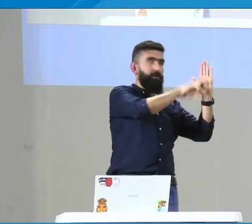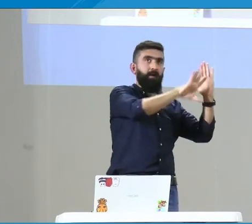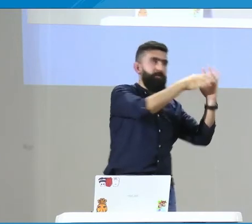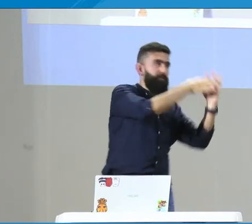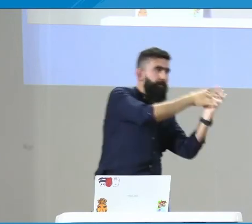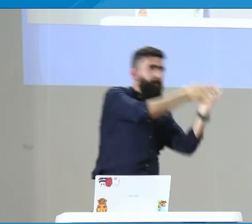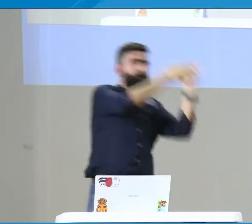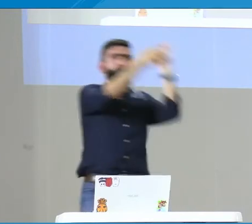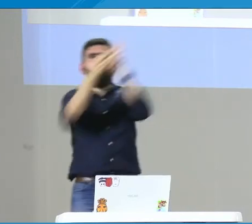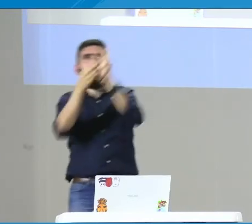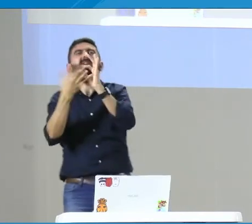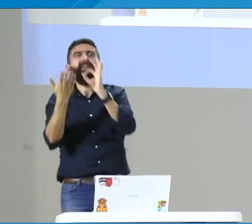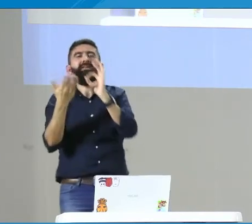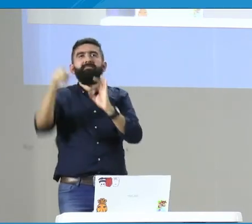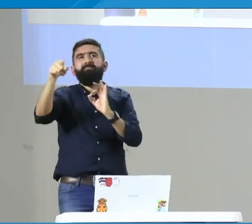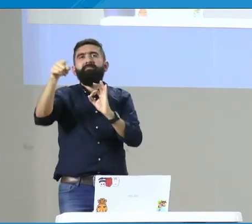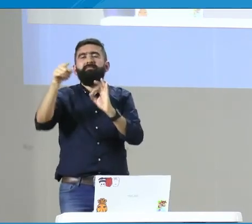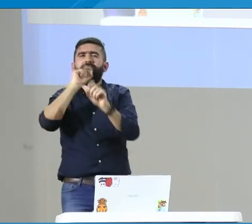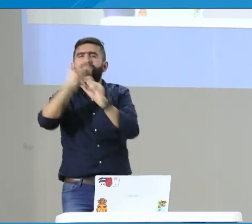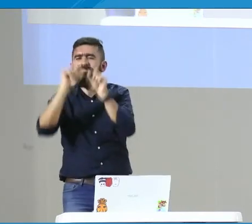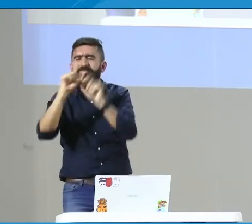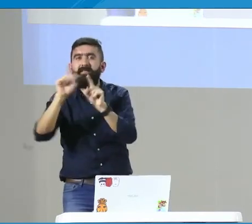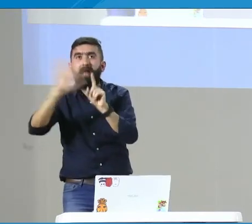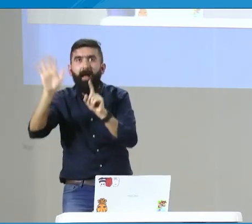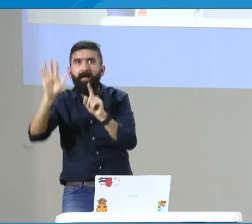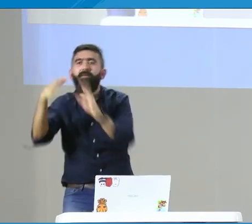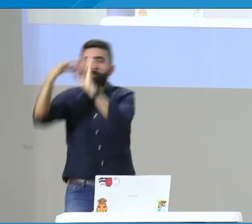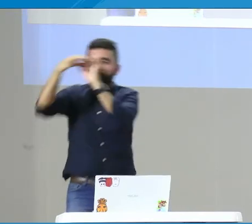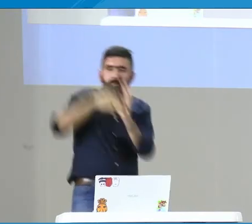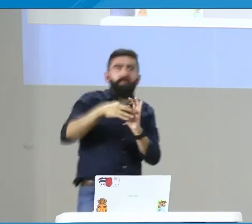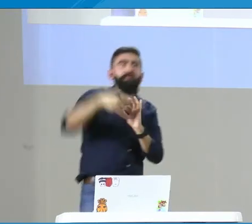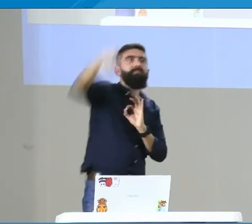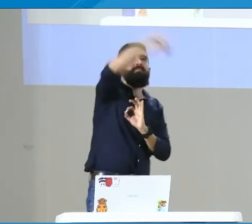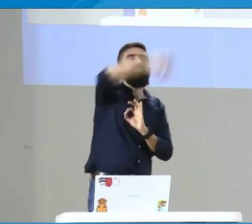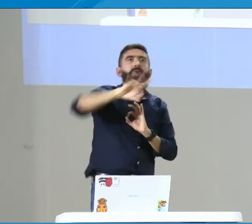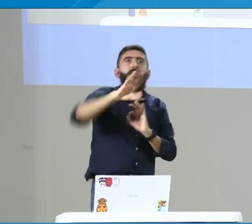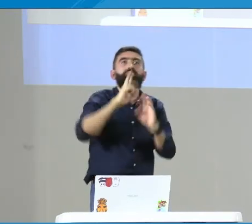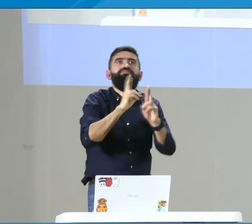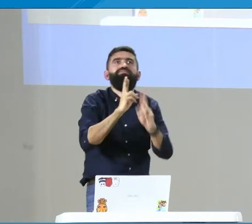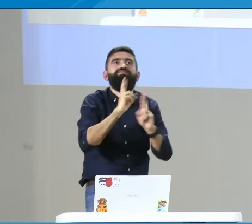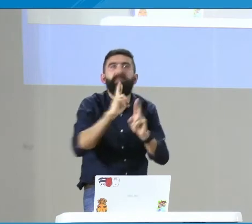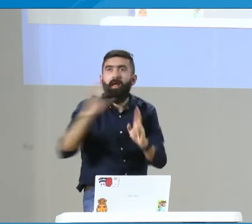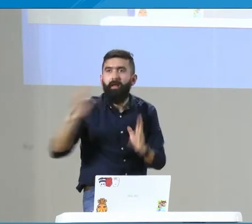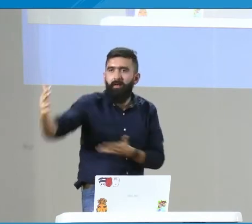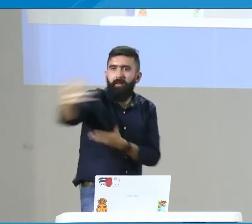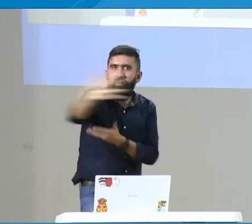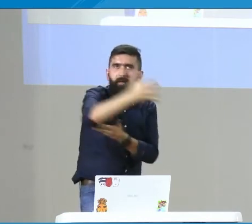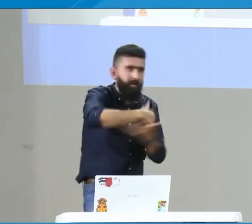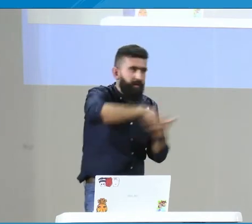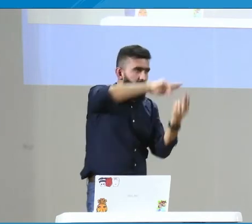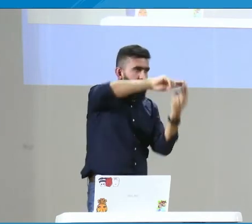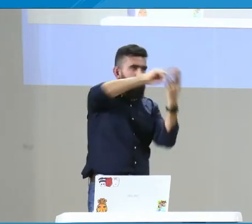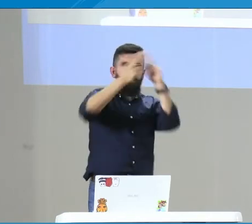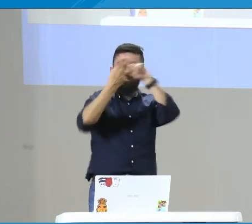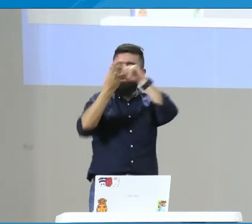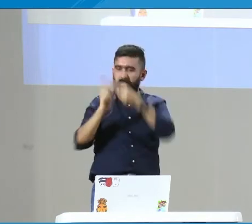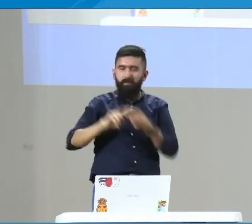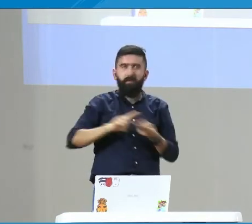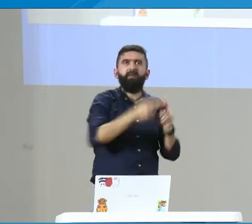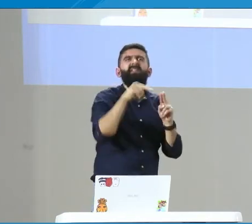El siguiente punto del número cuatro hablamos de las correlaciones, entonces es allí donde debemos hacer esas relaciones entre primero la información